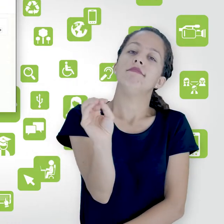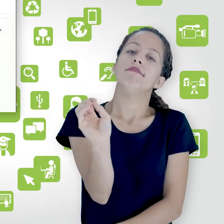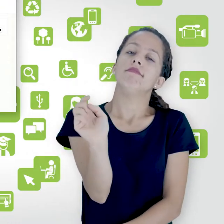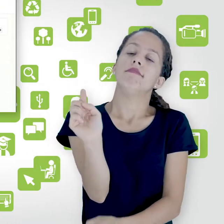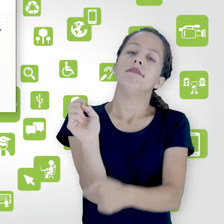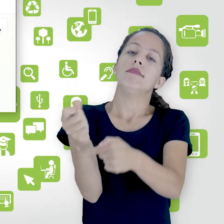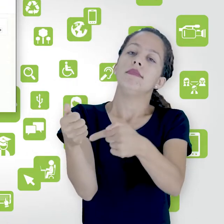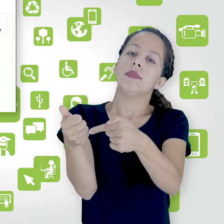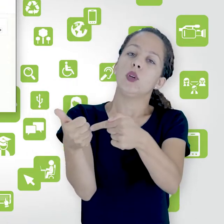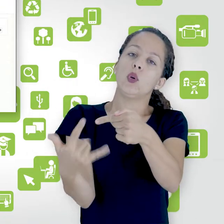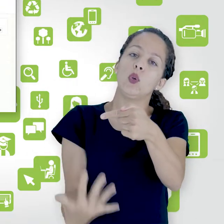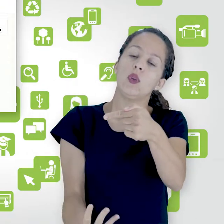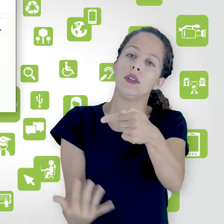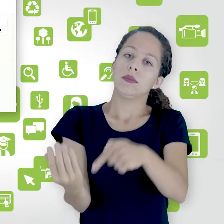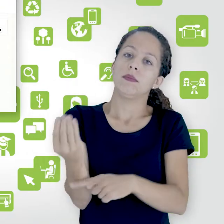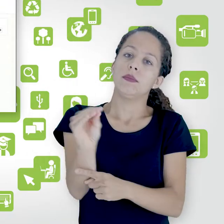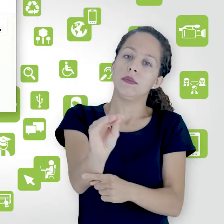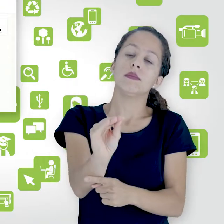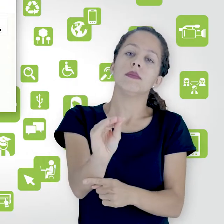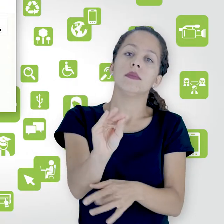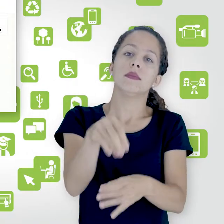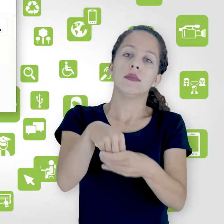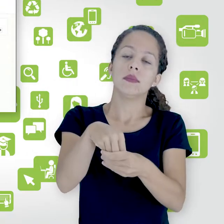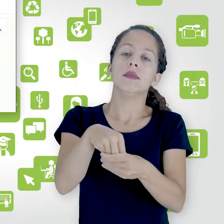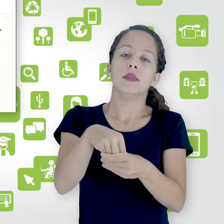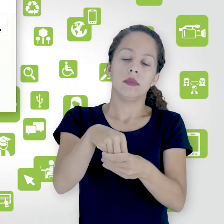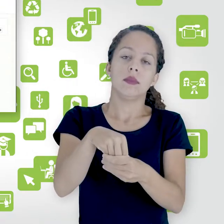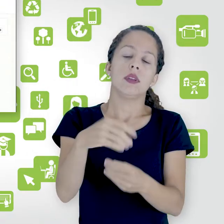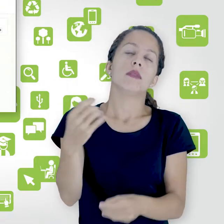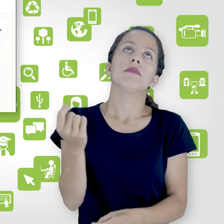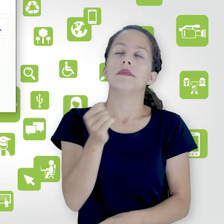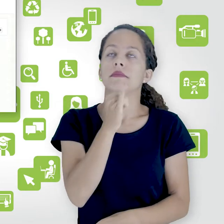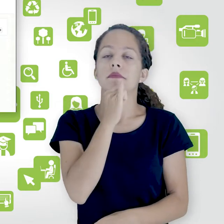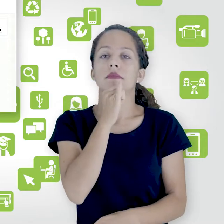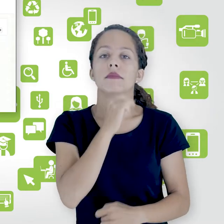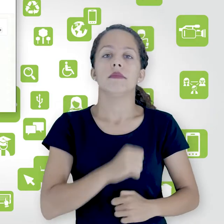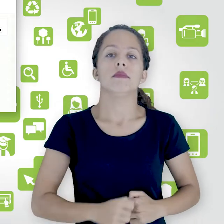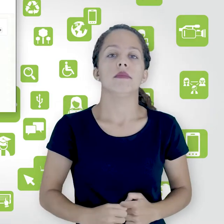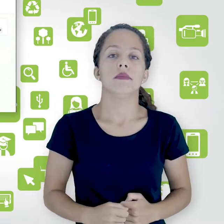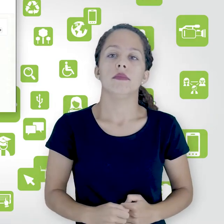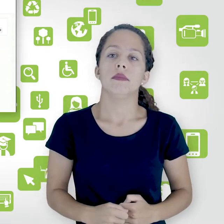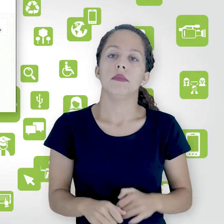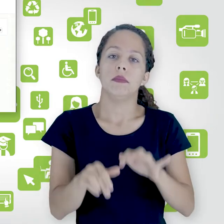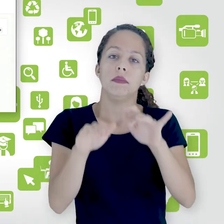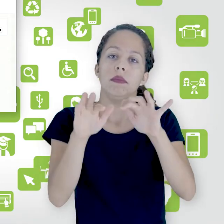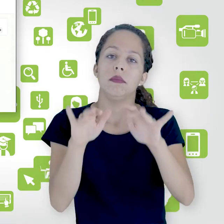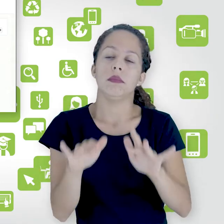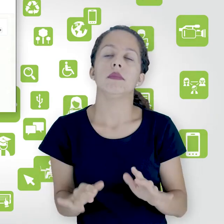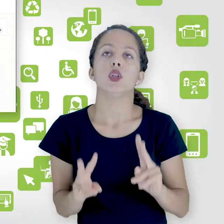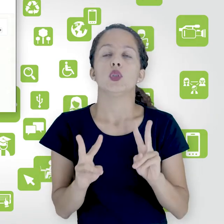de recursos do Moodle, eu vou colocar, por exemplo, o recurso